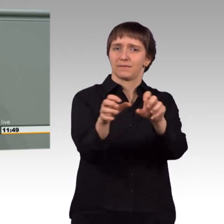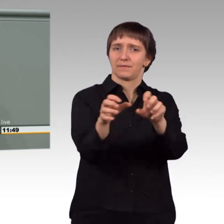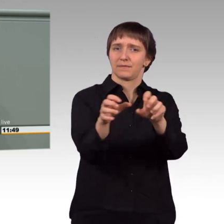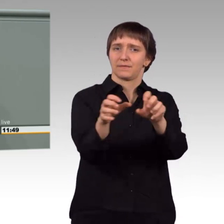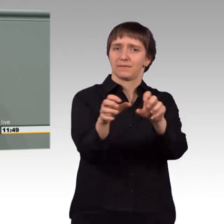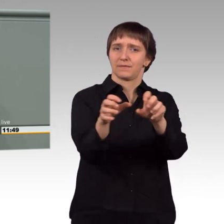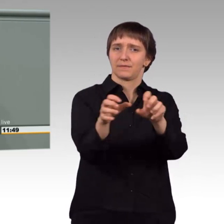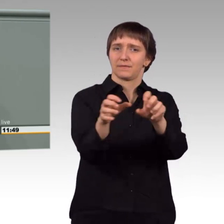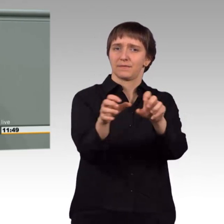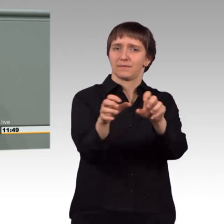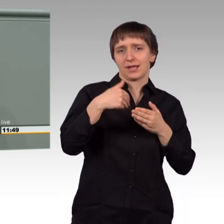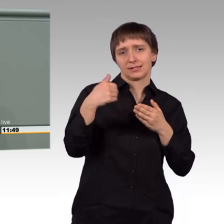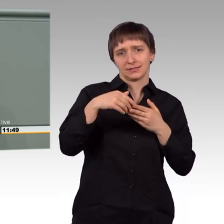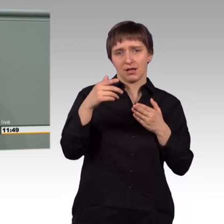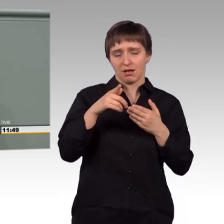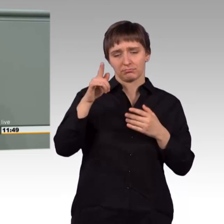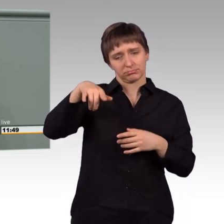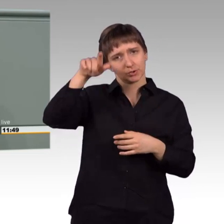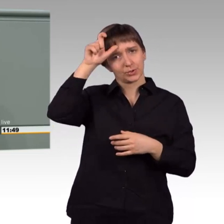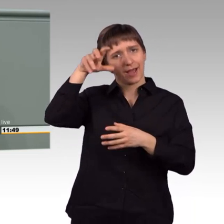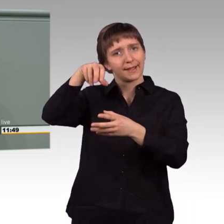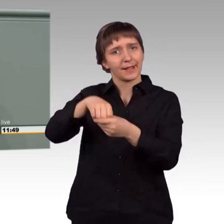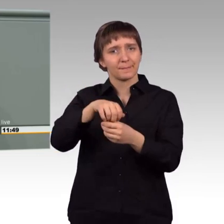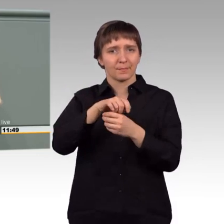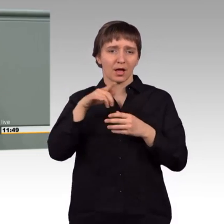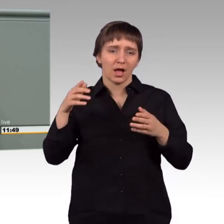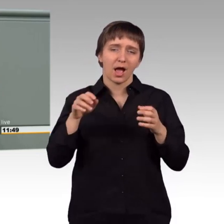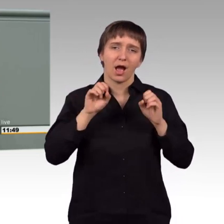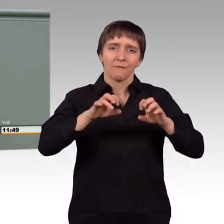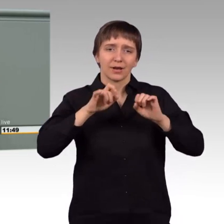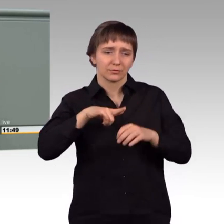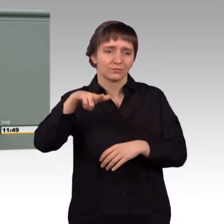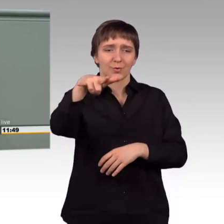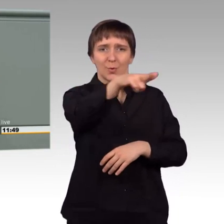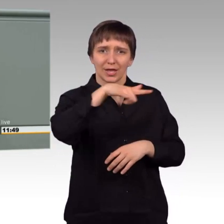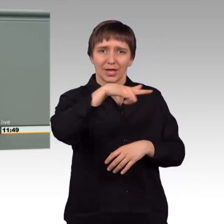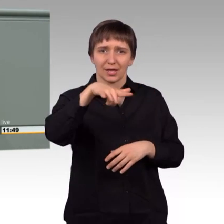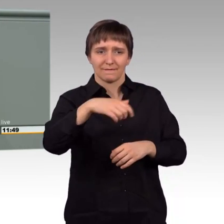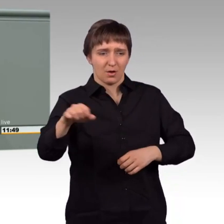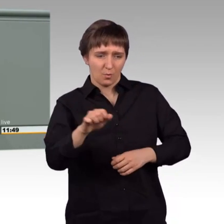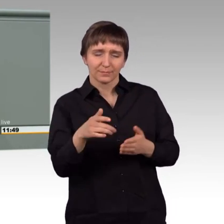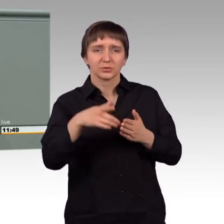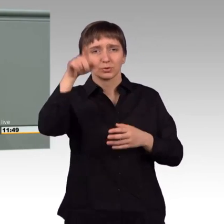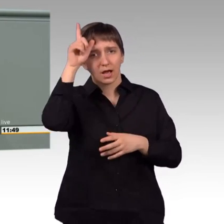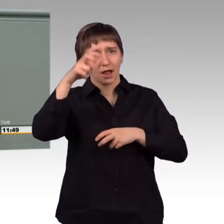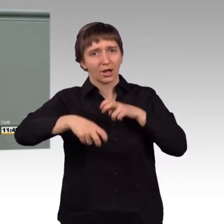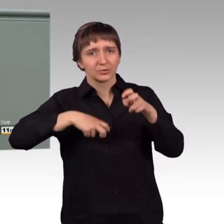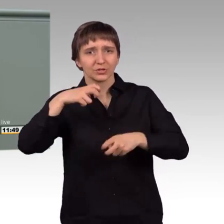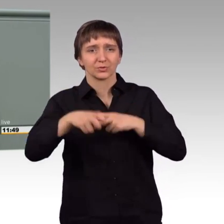Ausklärungsflügen werden natürlich Daten erhoben, die für die Luftangriffe der Türkei nutzbar sind. Und Sie wollen uns jetzt